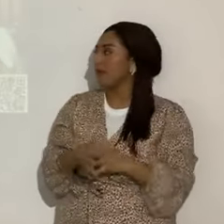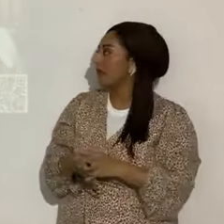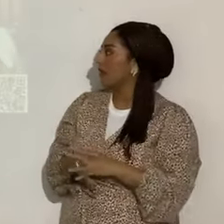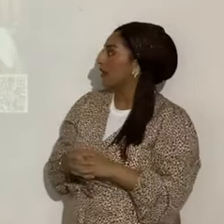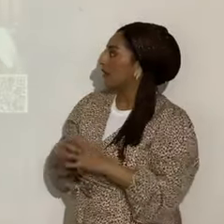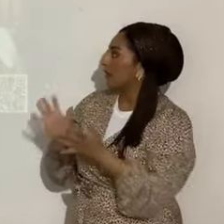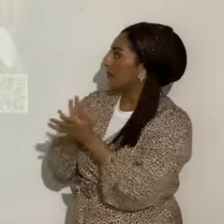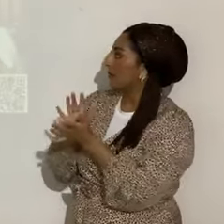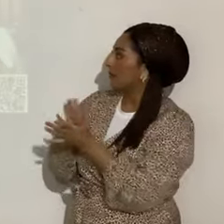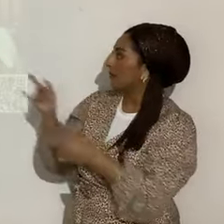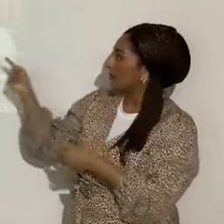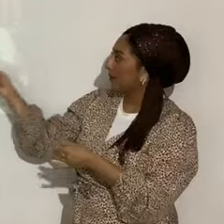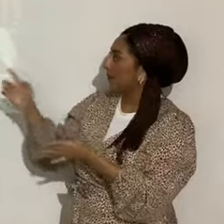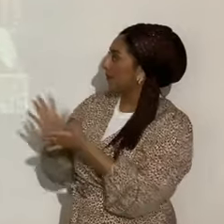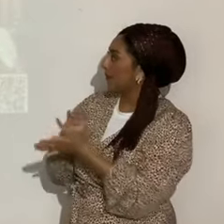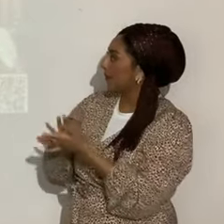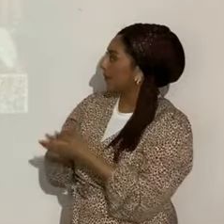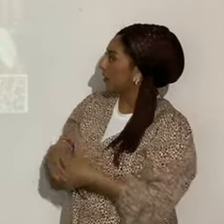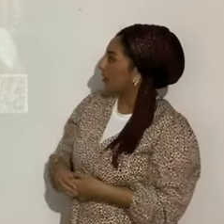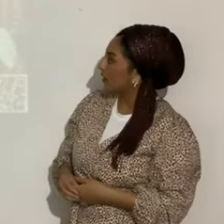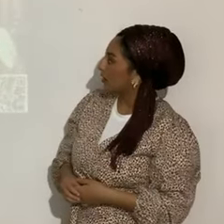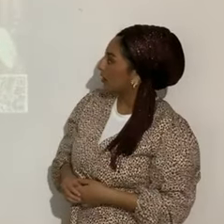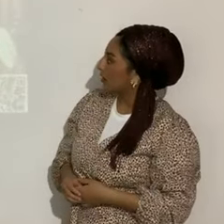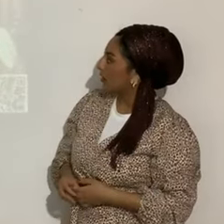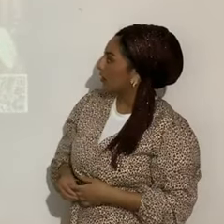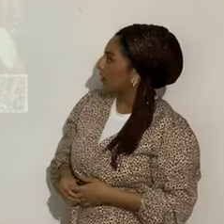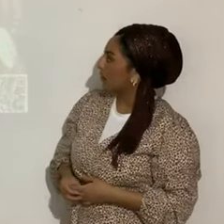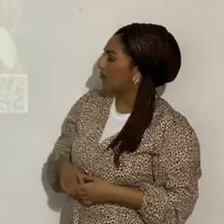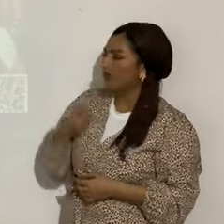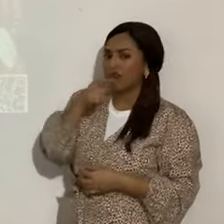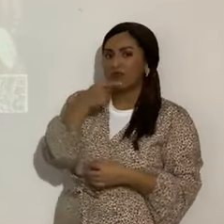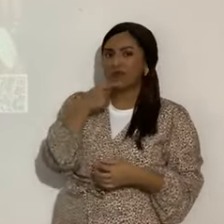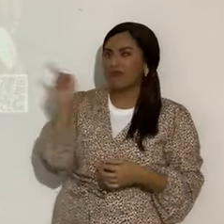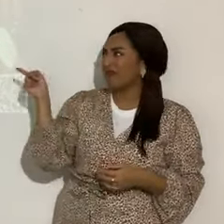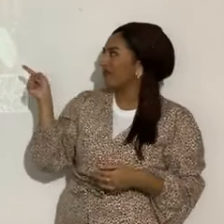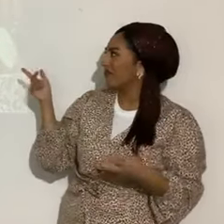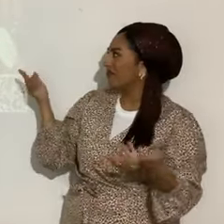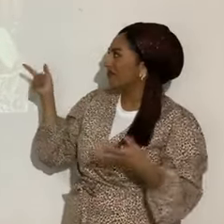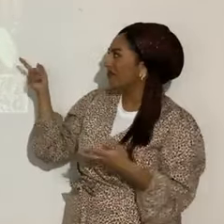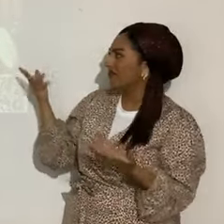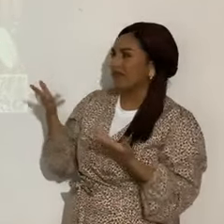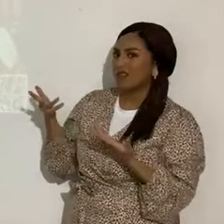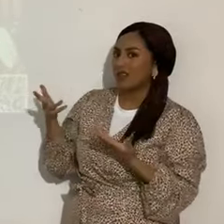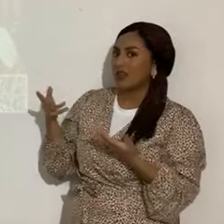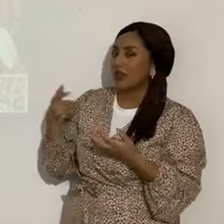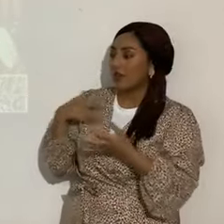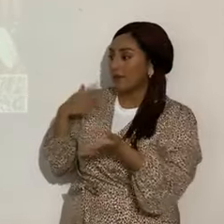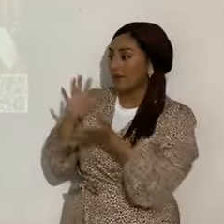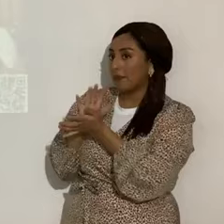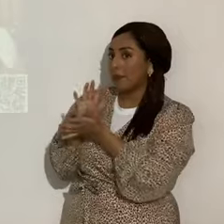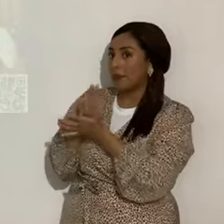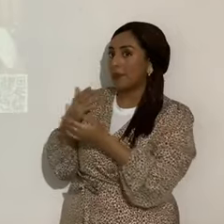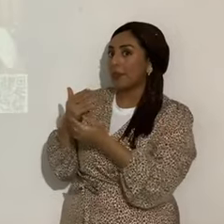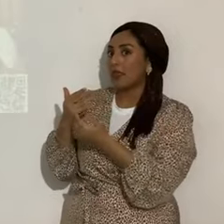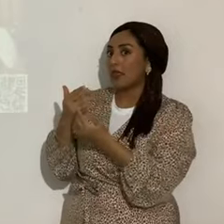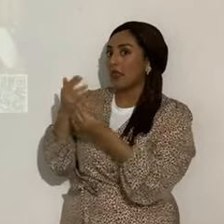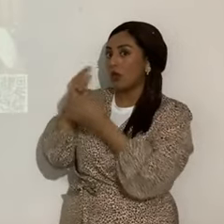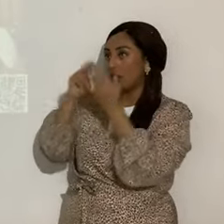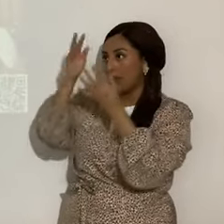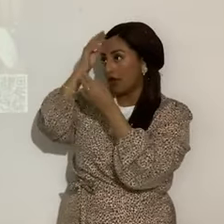papelito. Y ustedes dirán, ¿qué es ese papelito? Bueno, es un papelito. Yo tuve una revelación. Se crecen